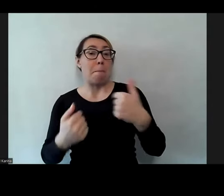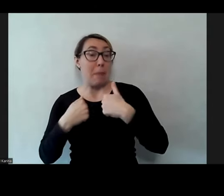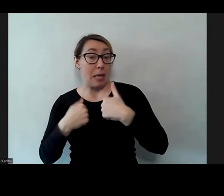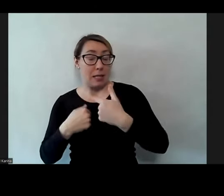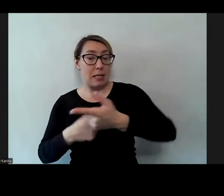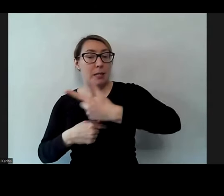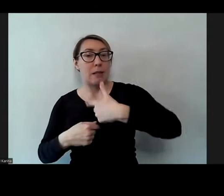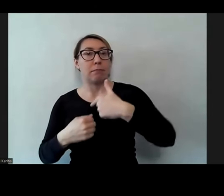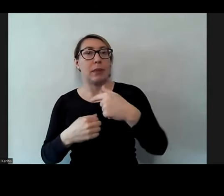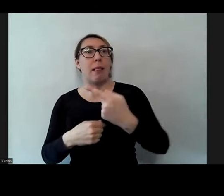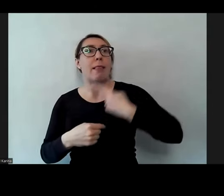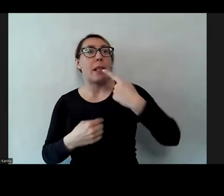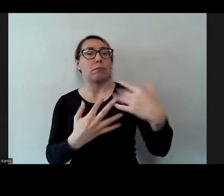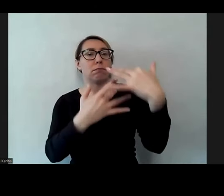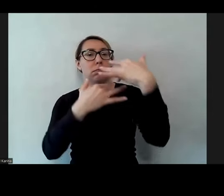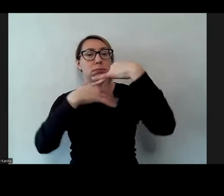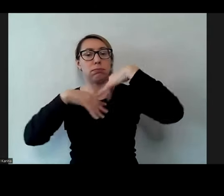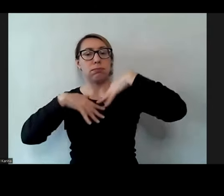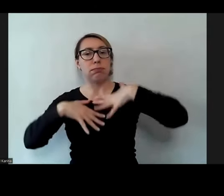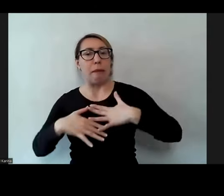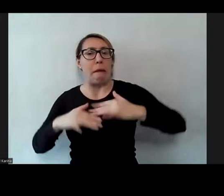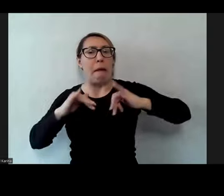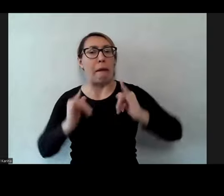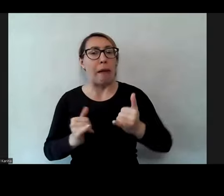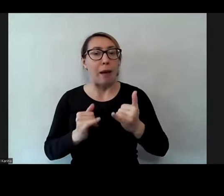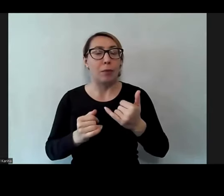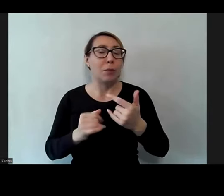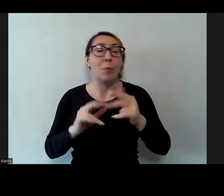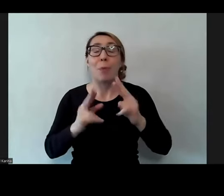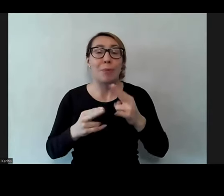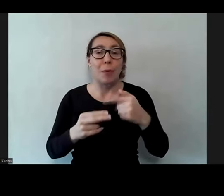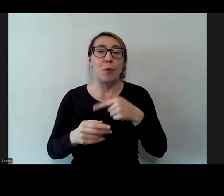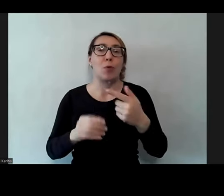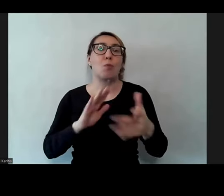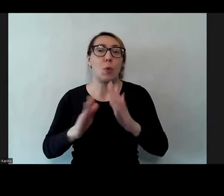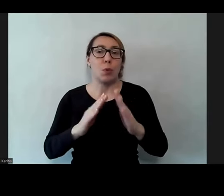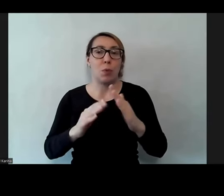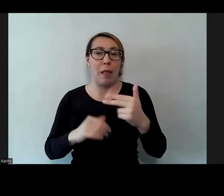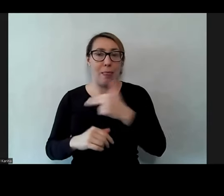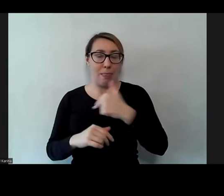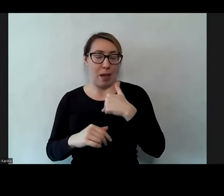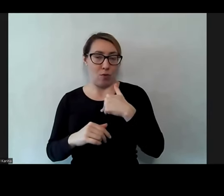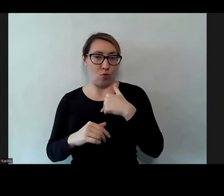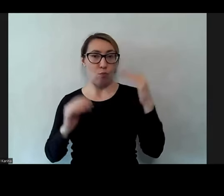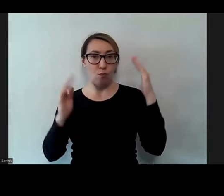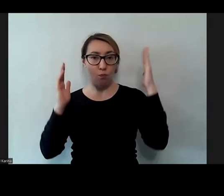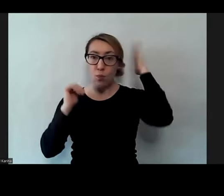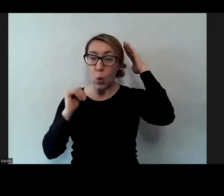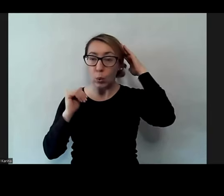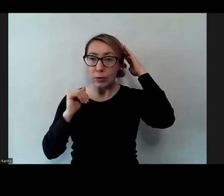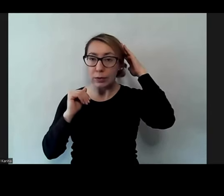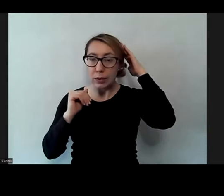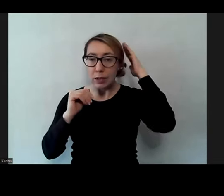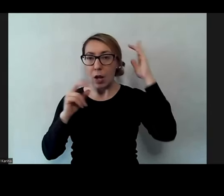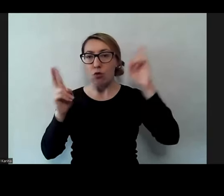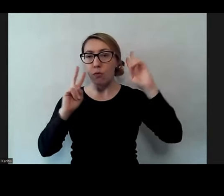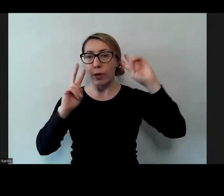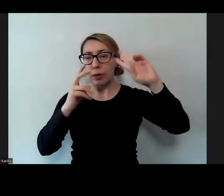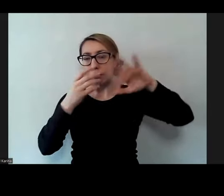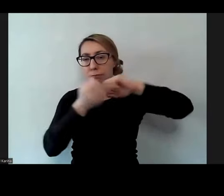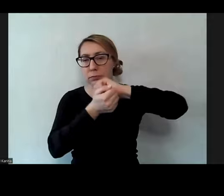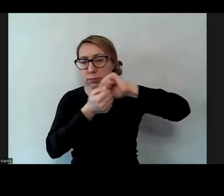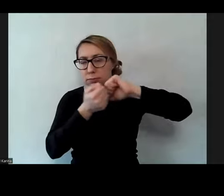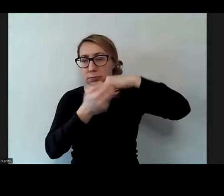język, wynika właśnie z tego, w jaki sposób nasz mózg przepracowywuje dźwięki. Następnie te dźwięki